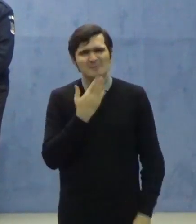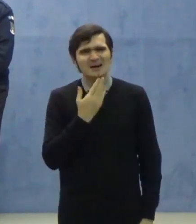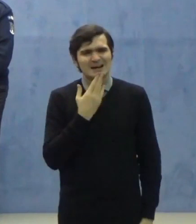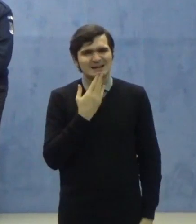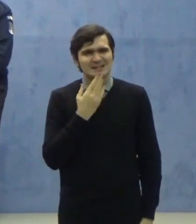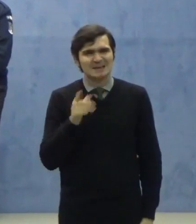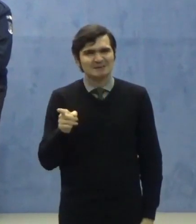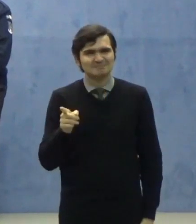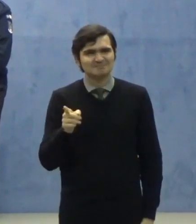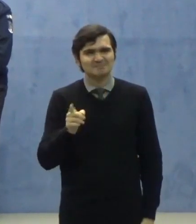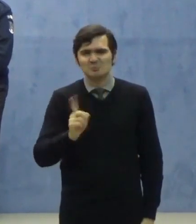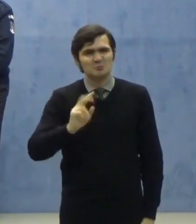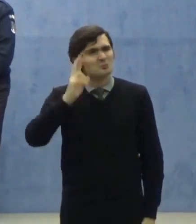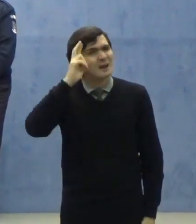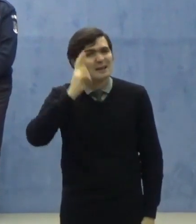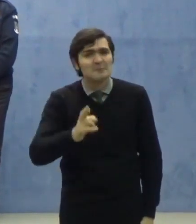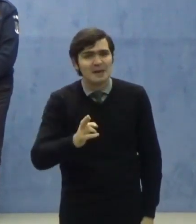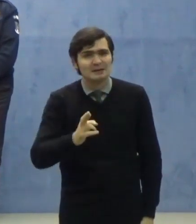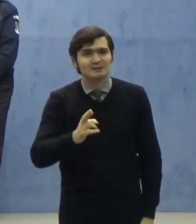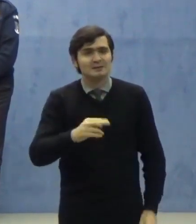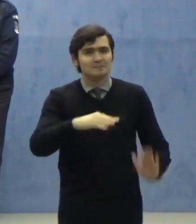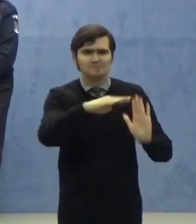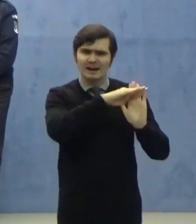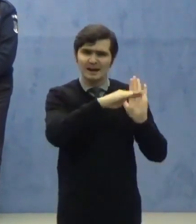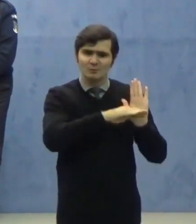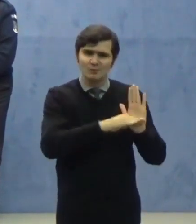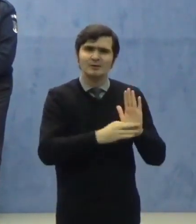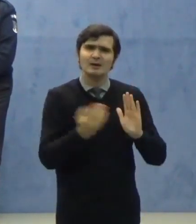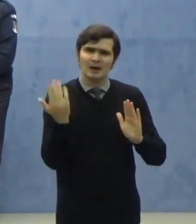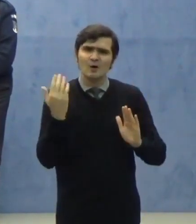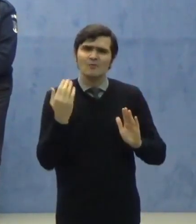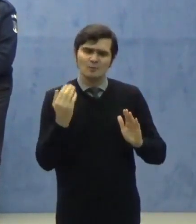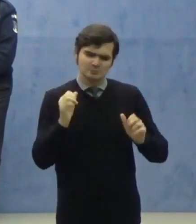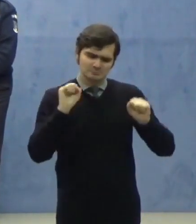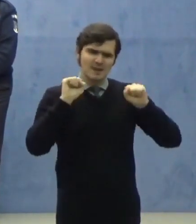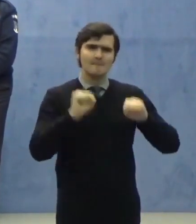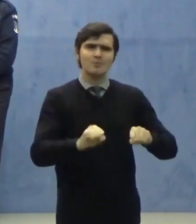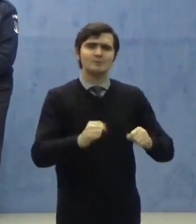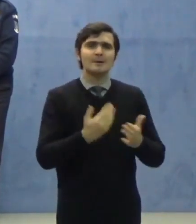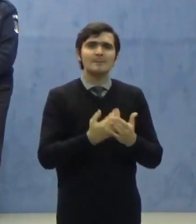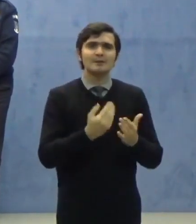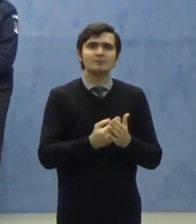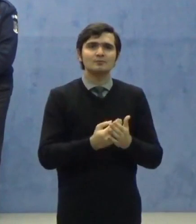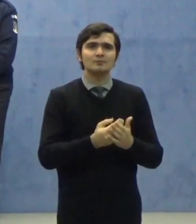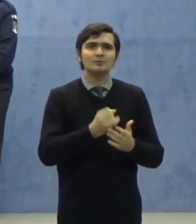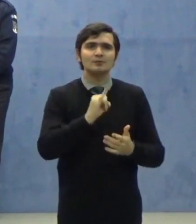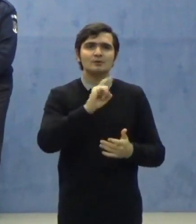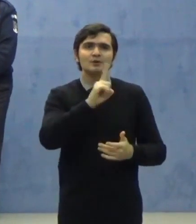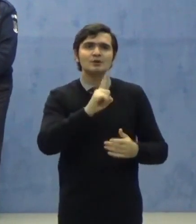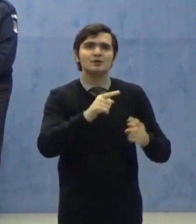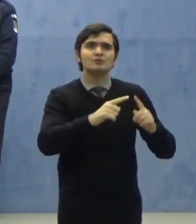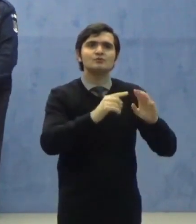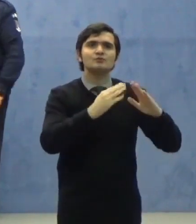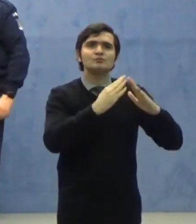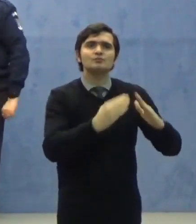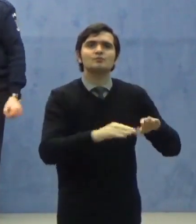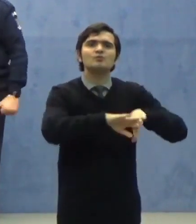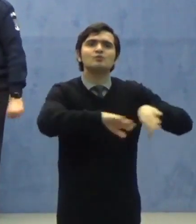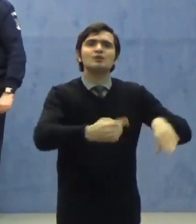nu respectă regulile impuse pentru izolare sau carantinare.